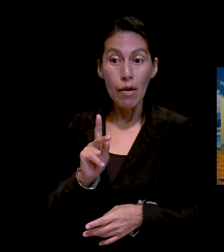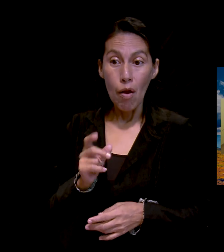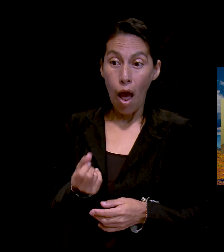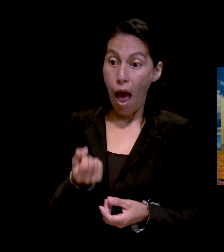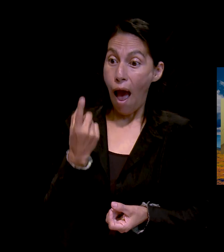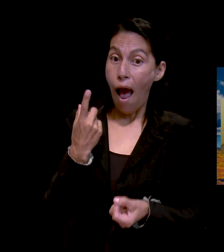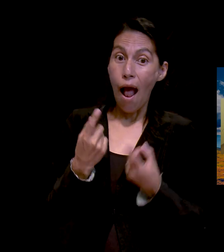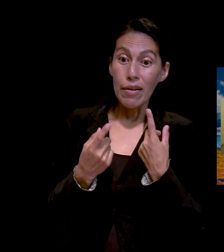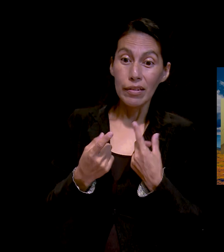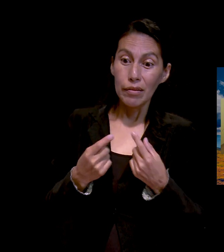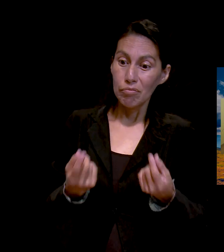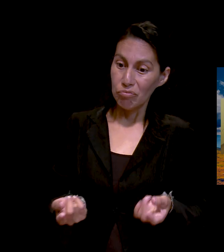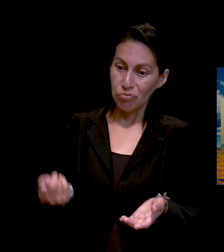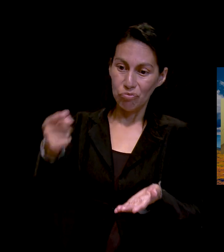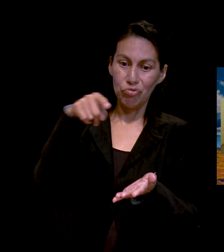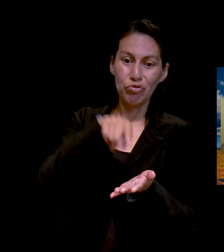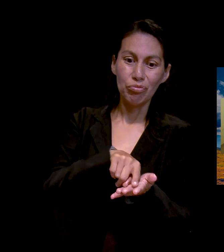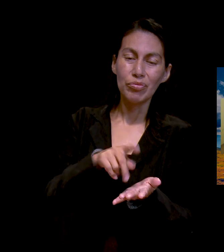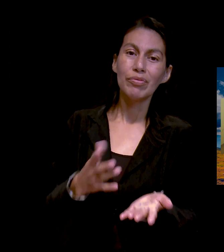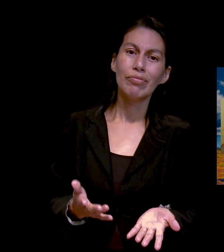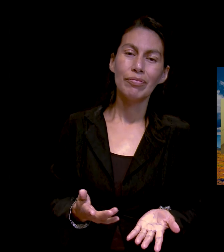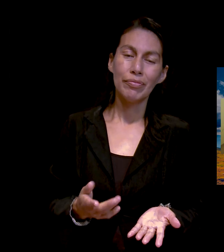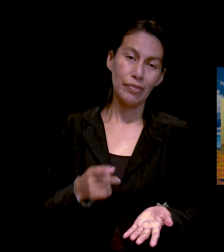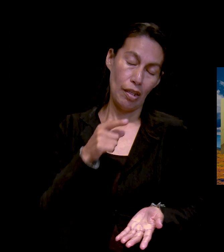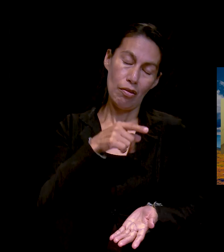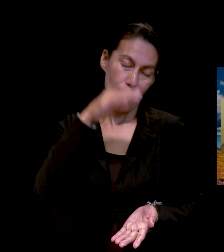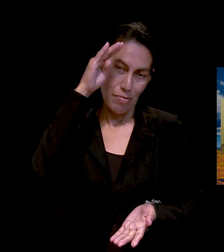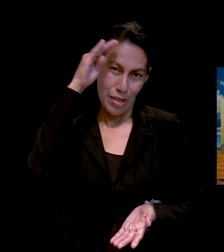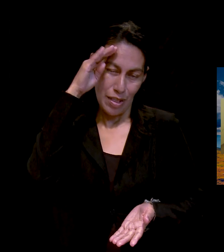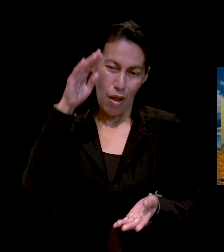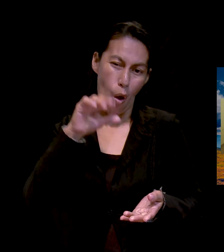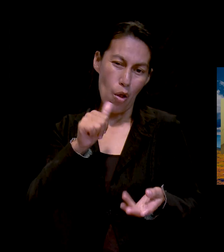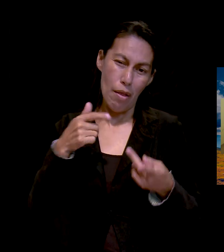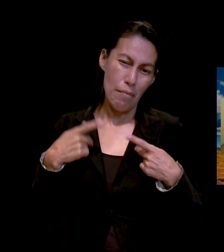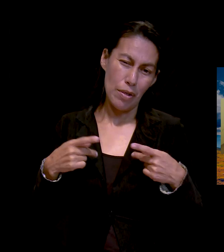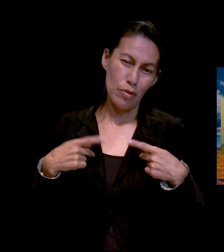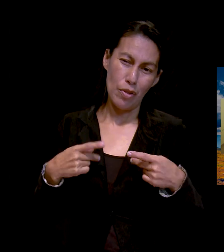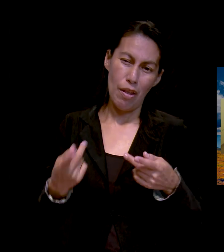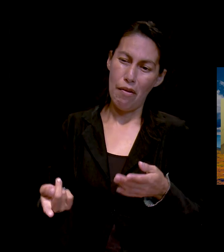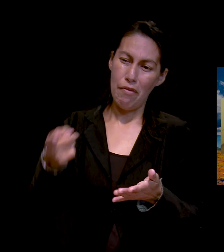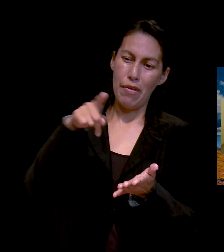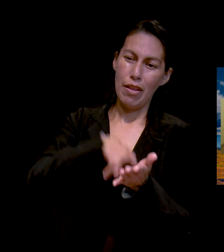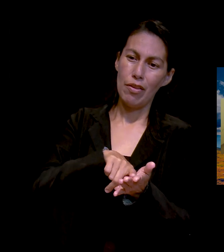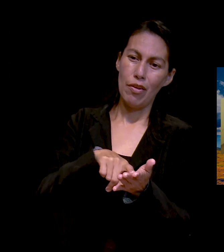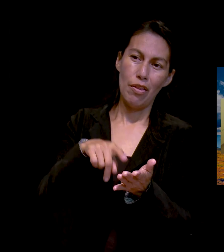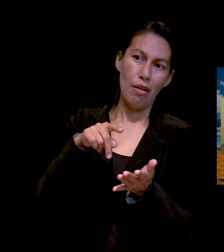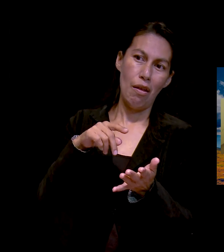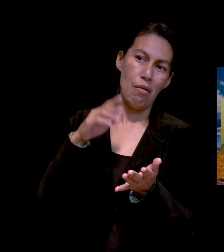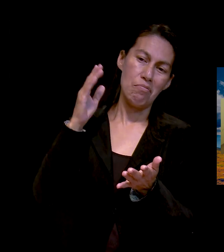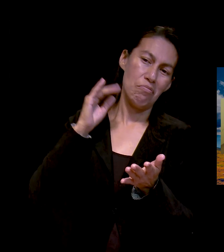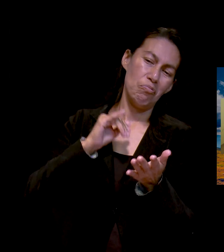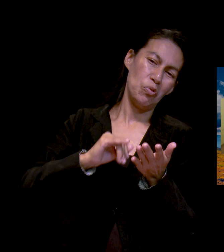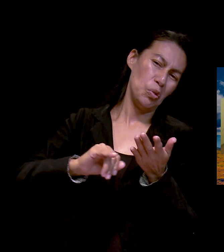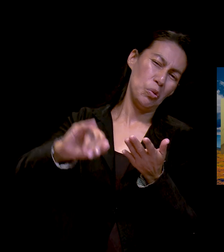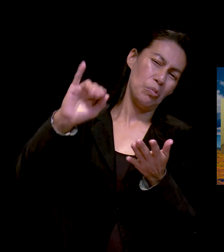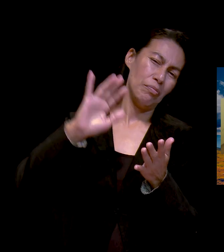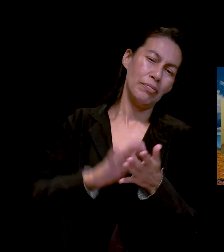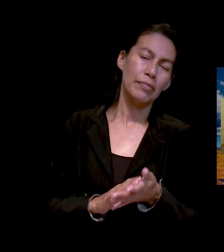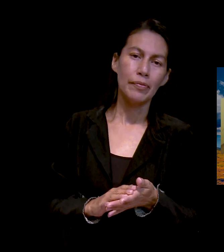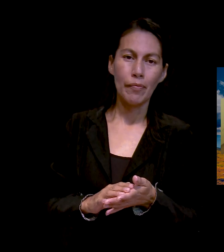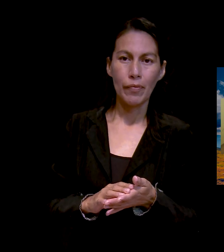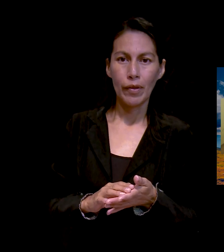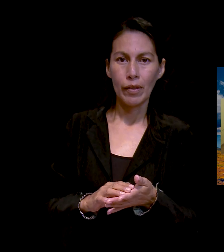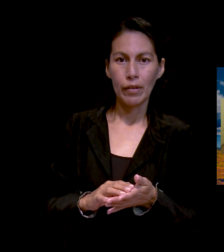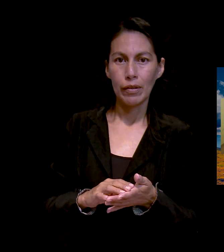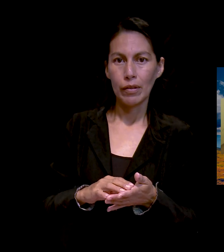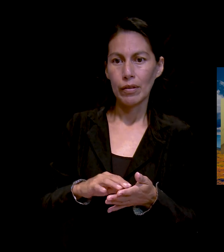Dijo, pero alguien reencarnó en ella o alguien vino del más allá. O sea, porque como ellos creen en eso, vino del más allá y